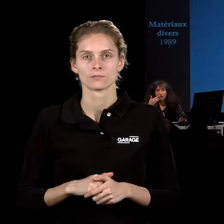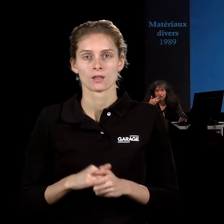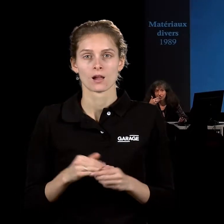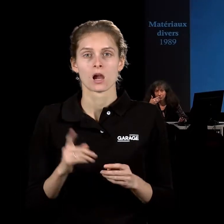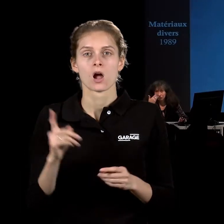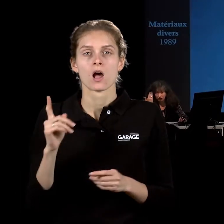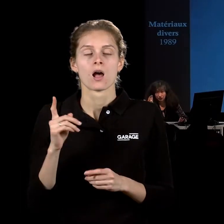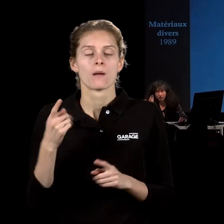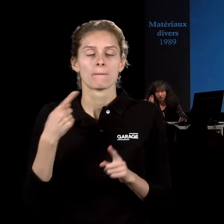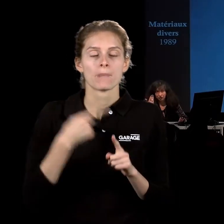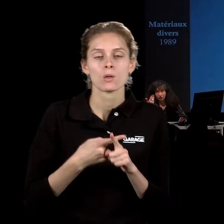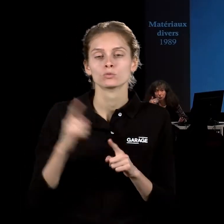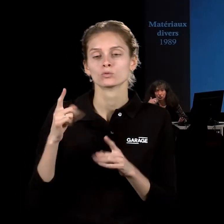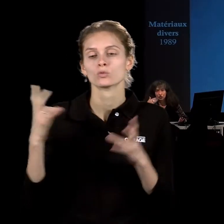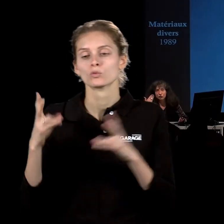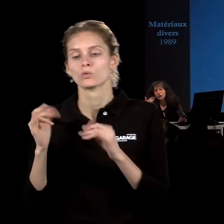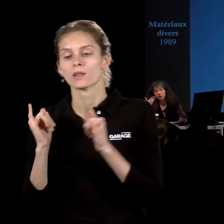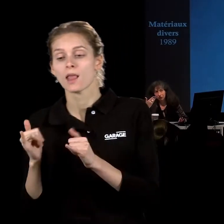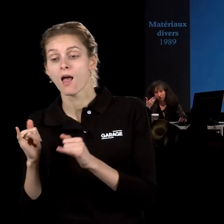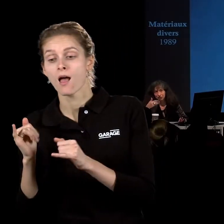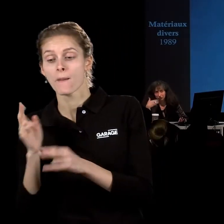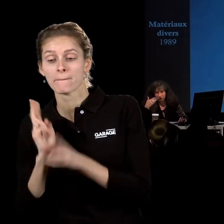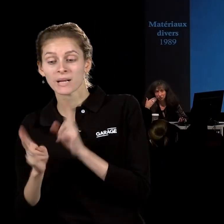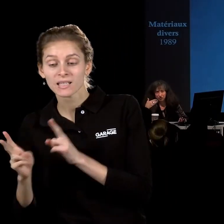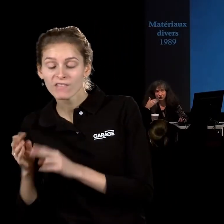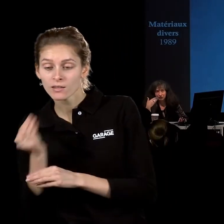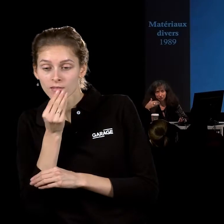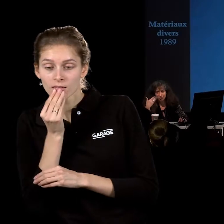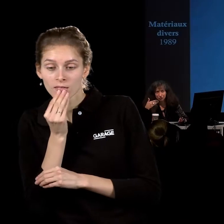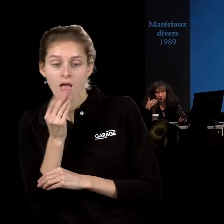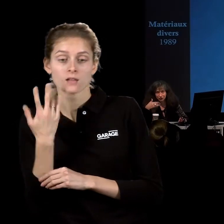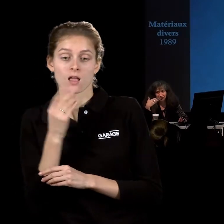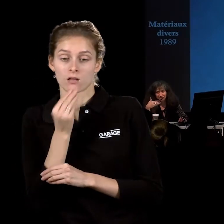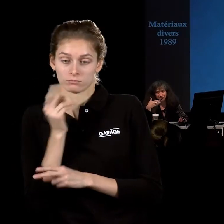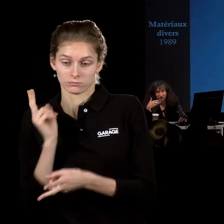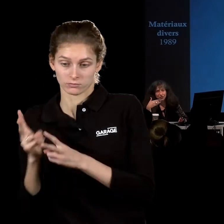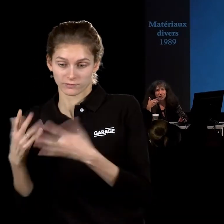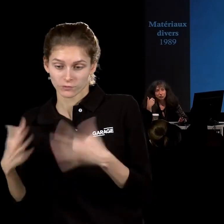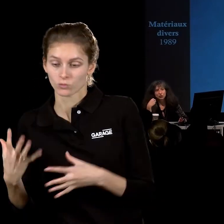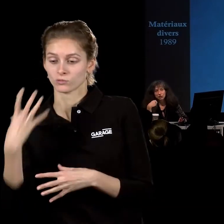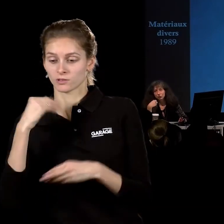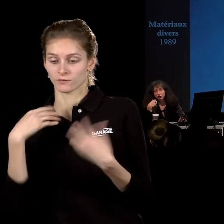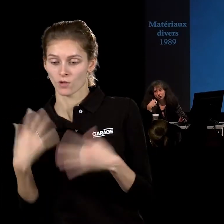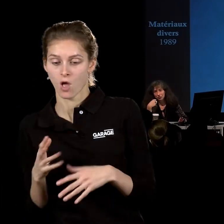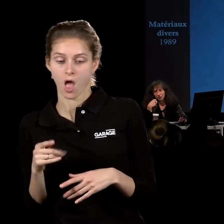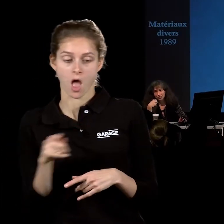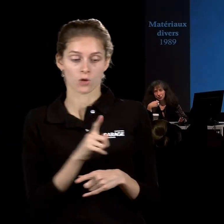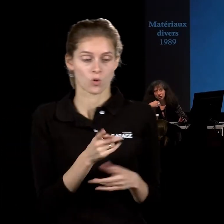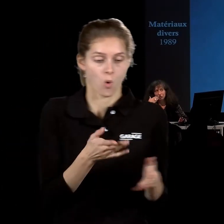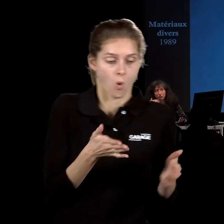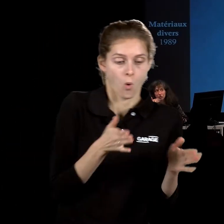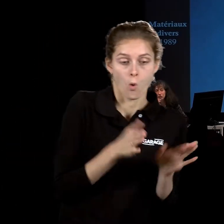приготовления еды, и то, что остается от этого, когда еда приготовлена и съедена, но не саму еду.